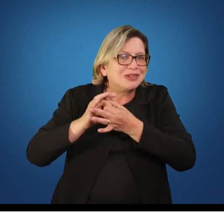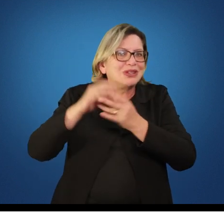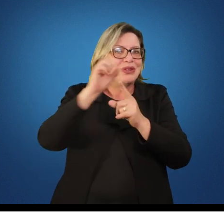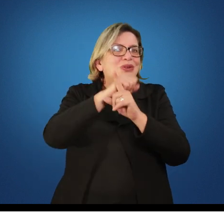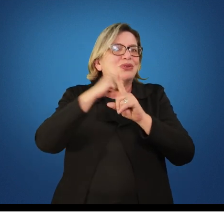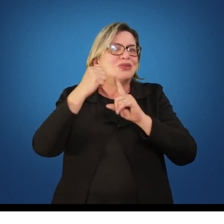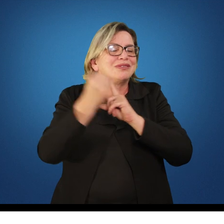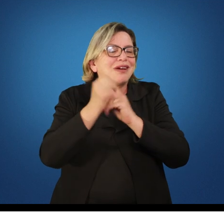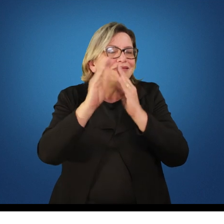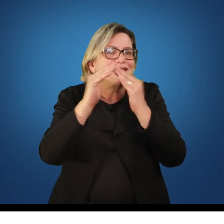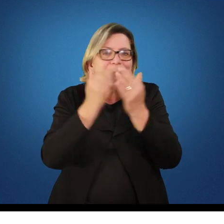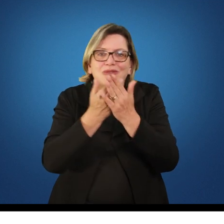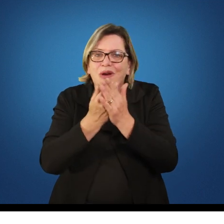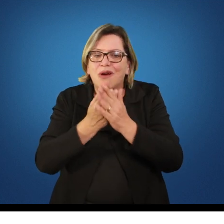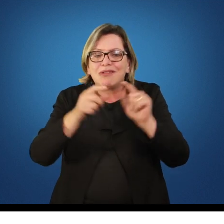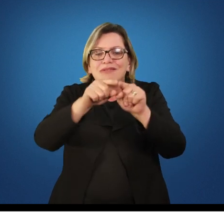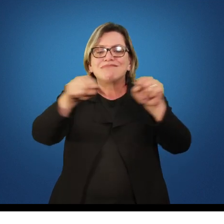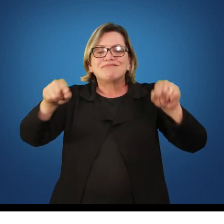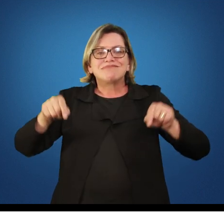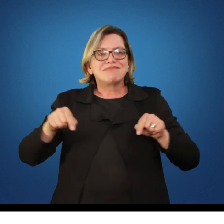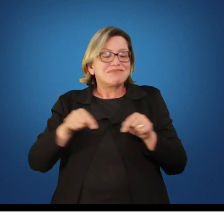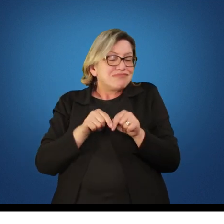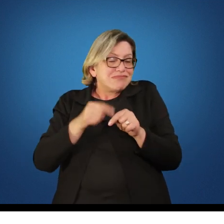a turma os companheiros e por mais aí adiante